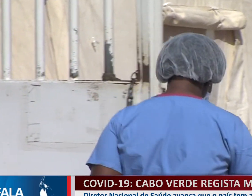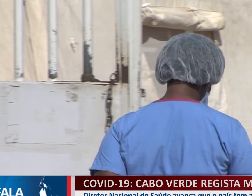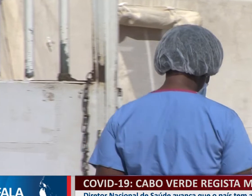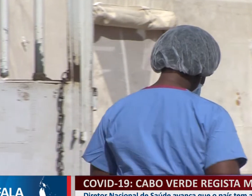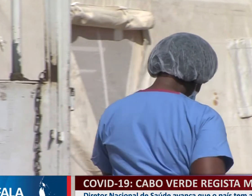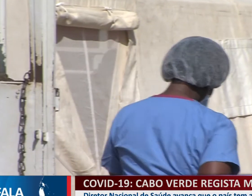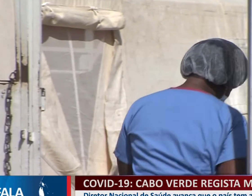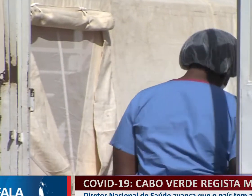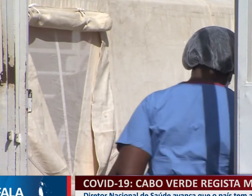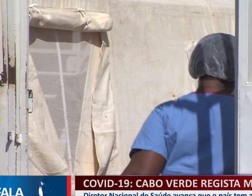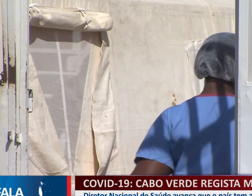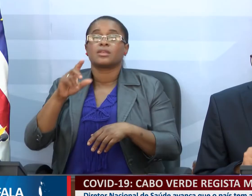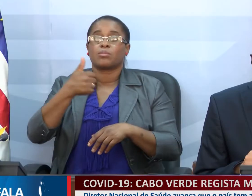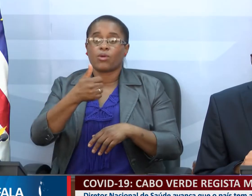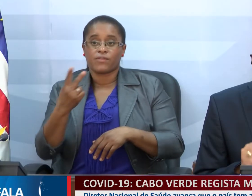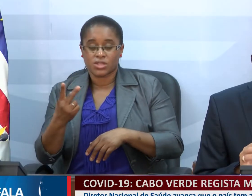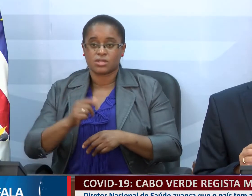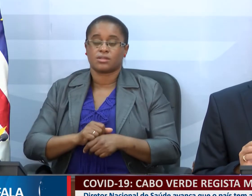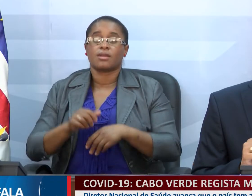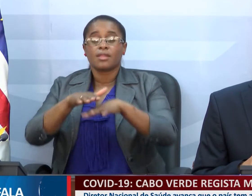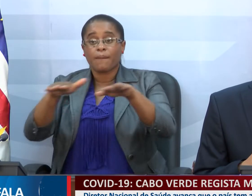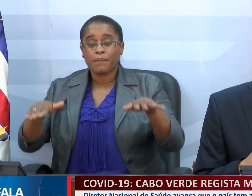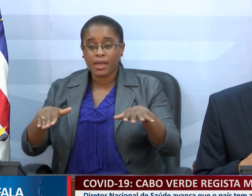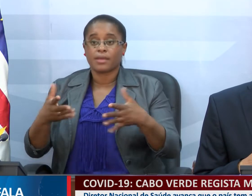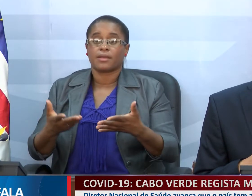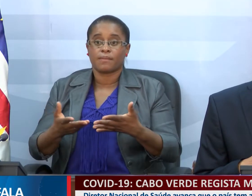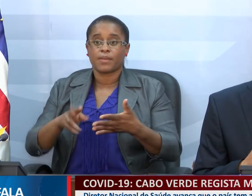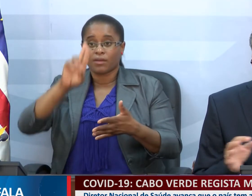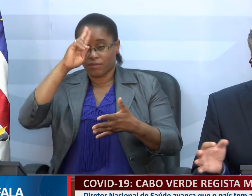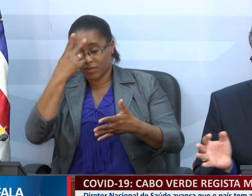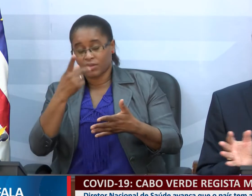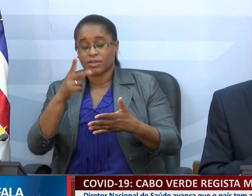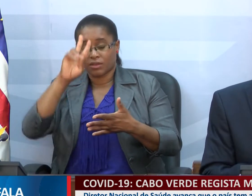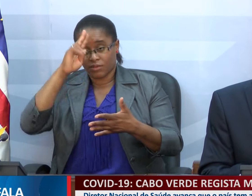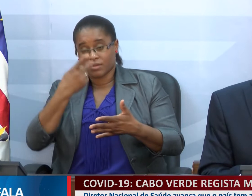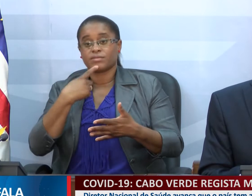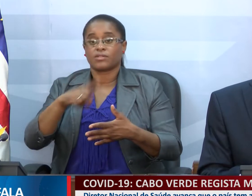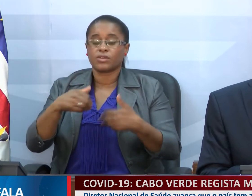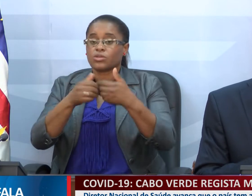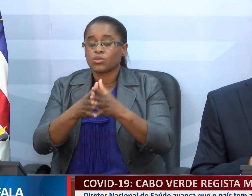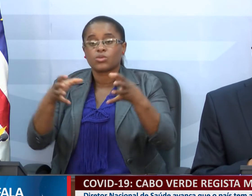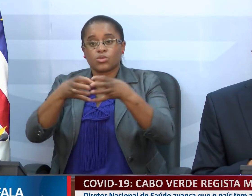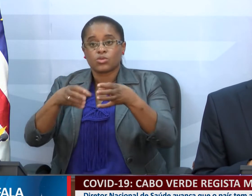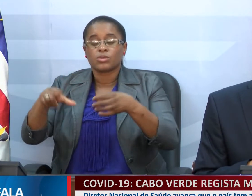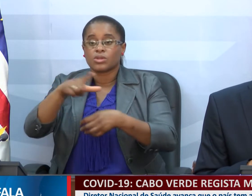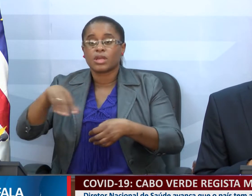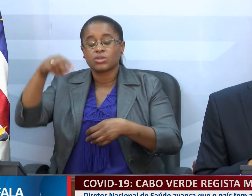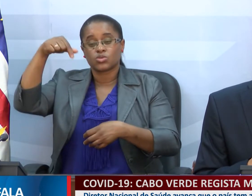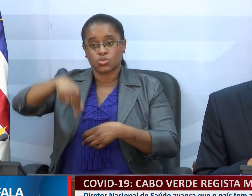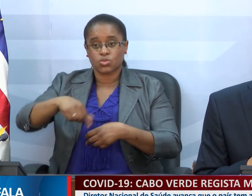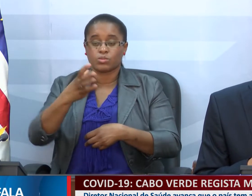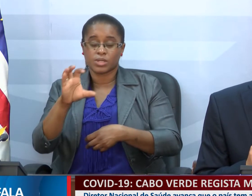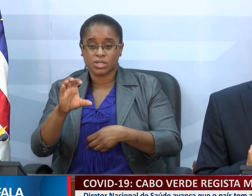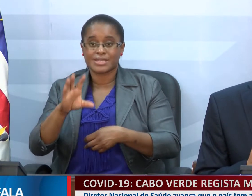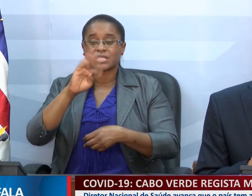Vicente e Boa Vista. Na Praia, para reforçar toda a equipa da zona sul do país, em São